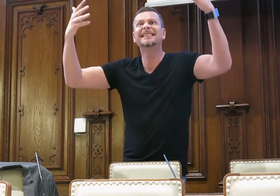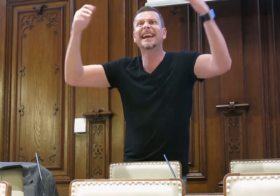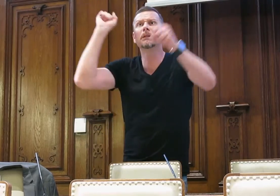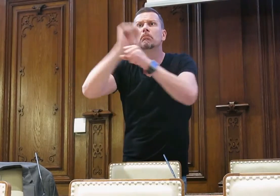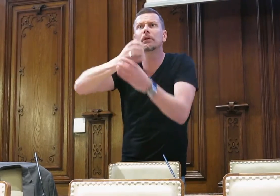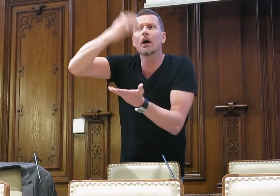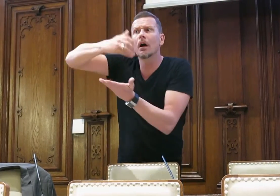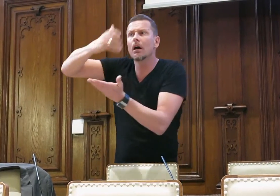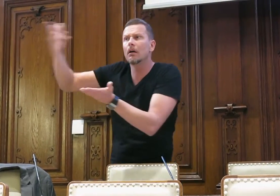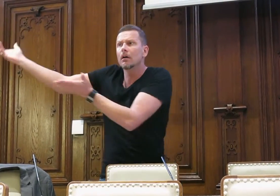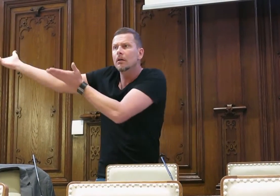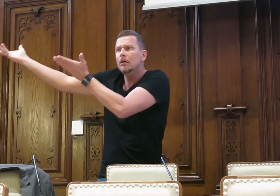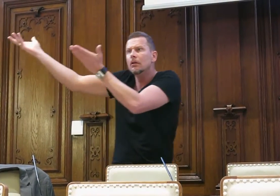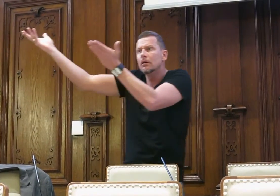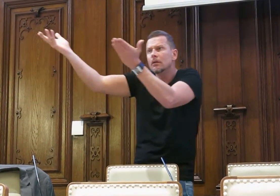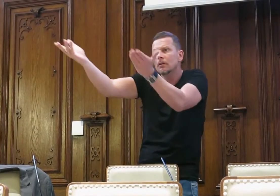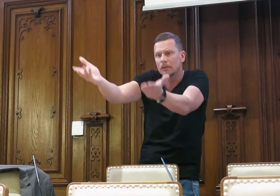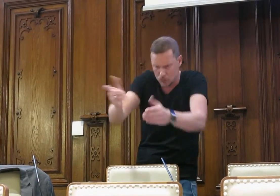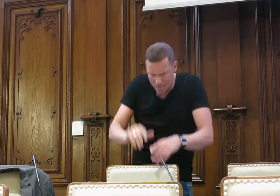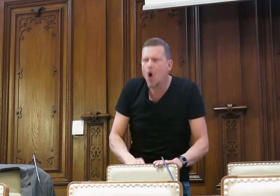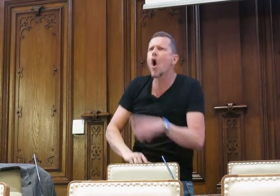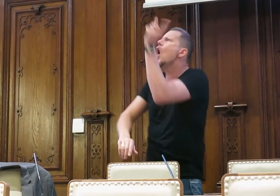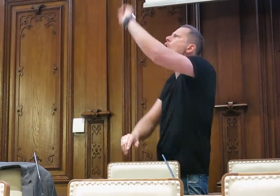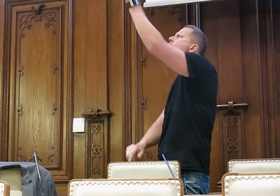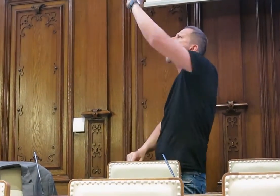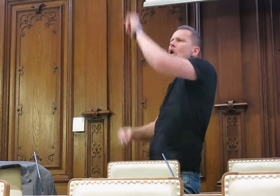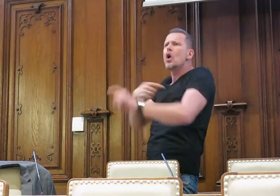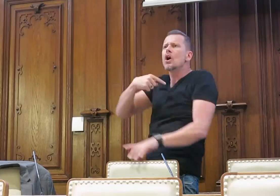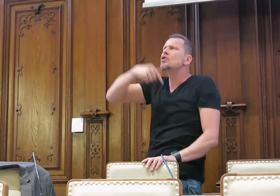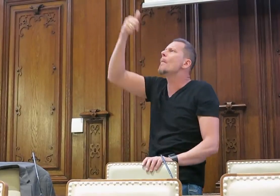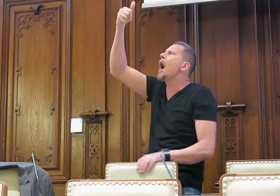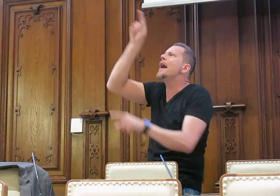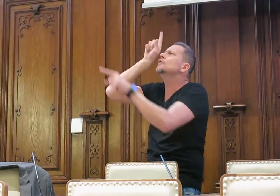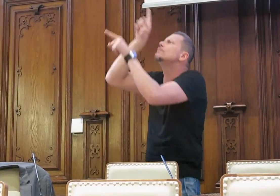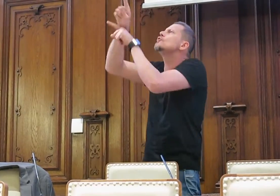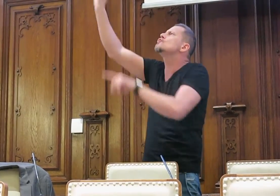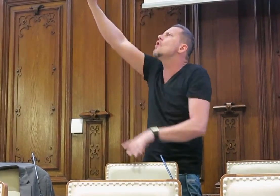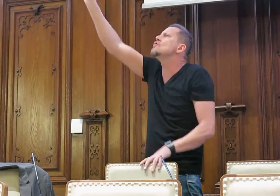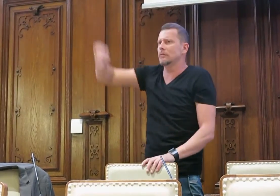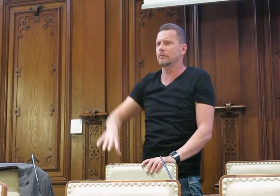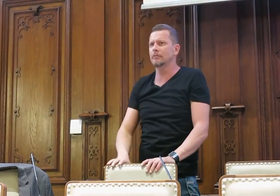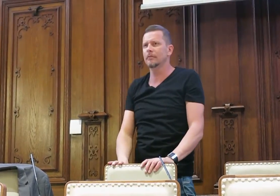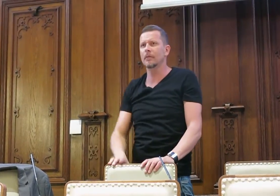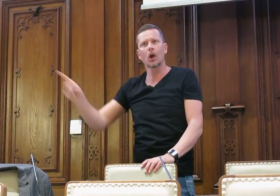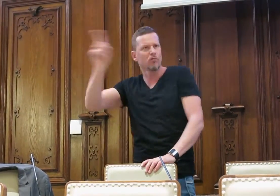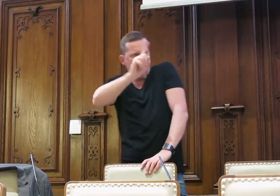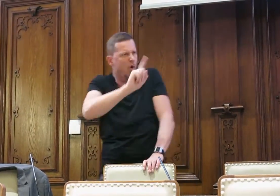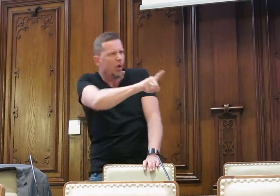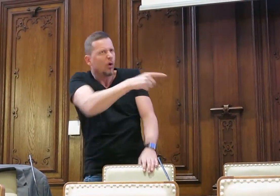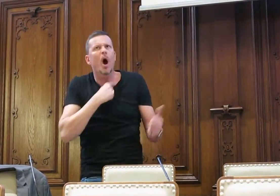hat den Bier auf seinem Tablet und dann sagt er, nein, ich habe nur ein Bier bestellt, dann sagt er, nein, nein,